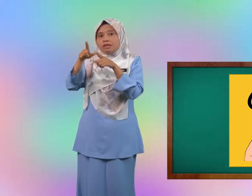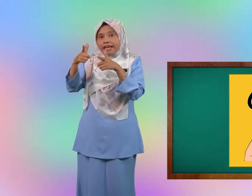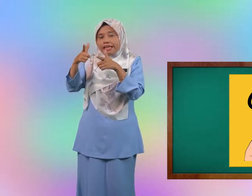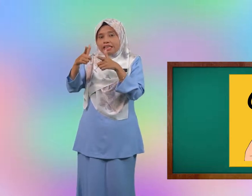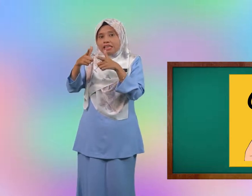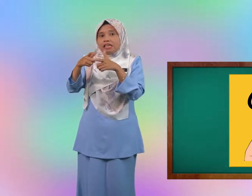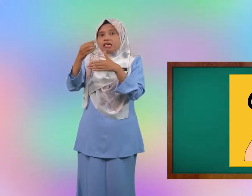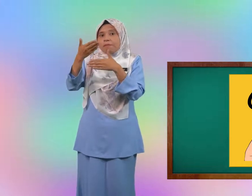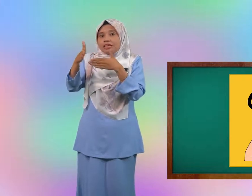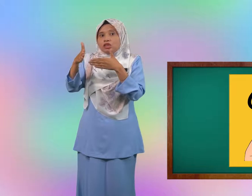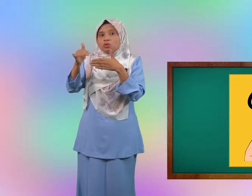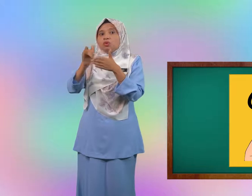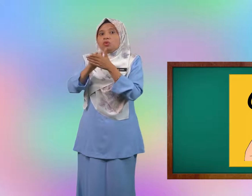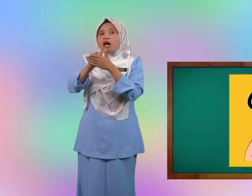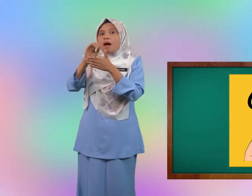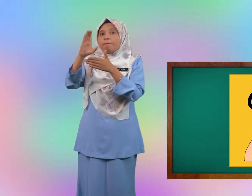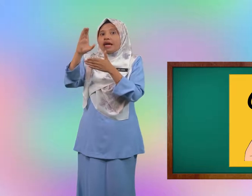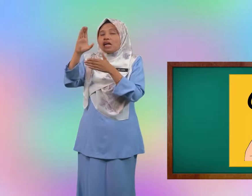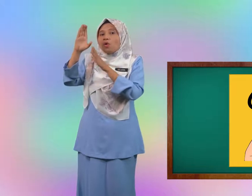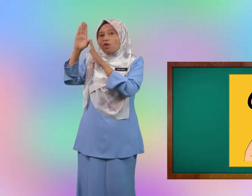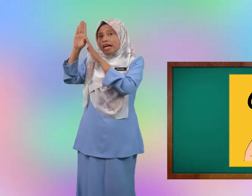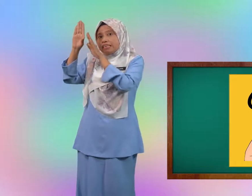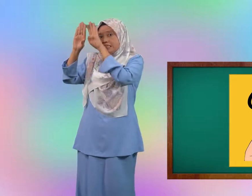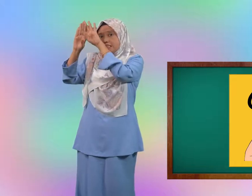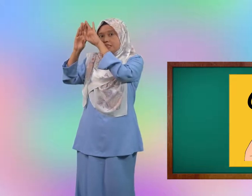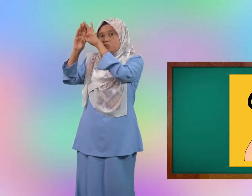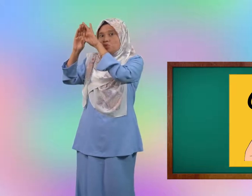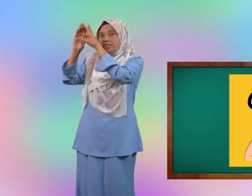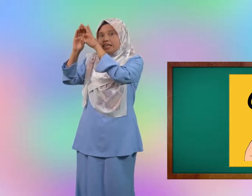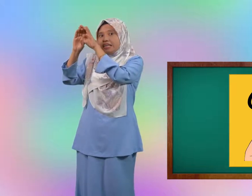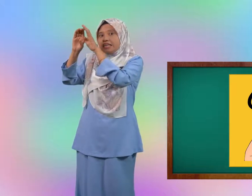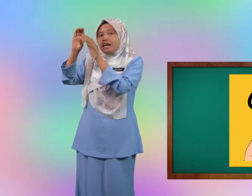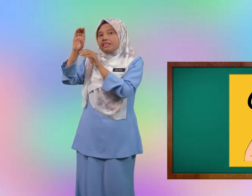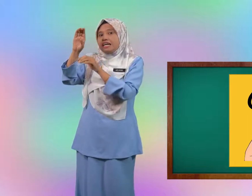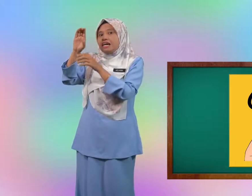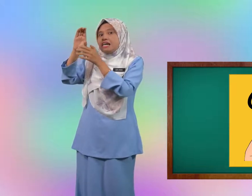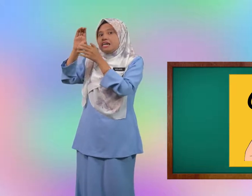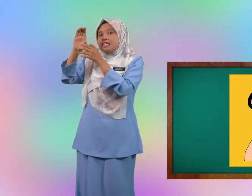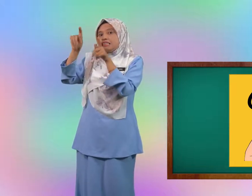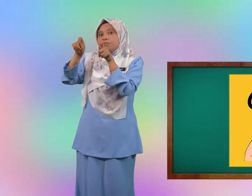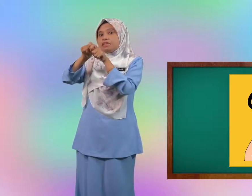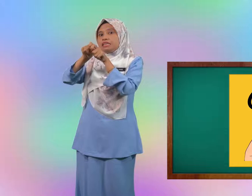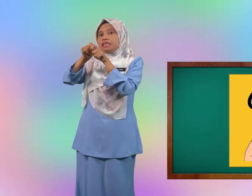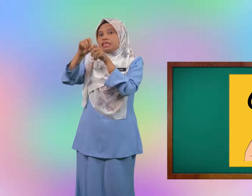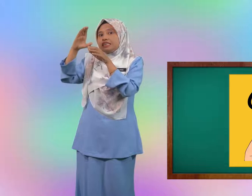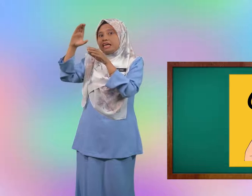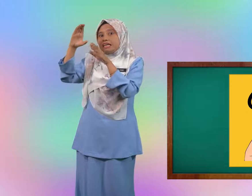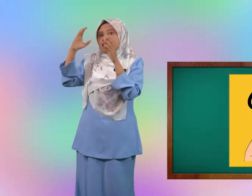lain. Lepas itu, bengkokkan semua jari anda seperti jari